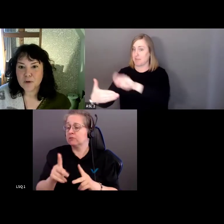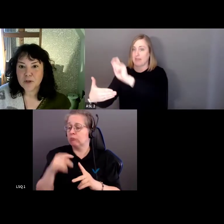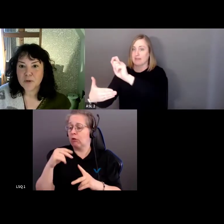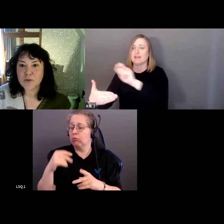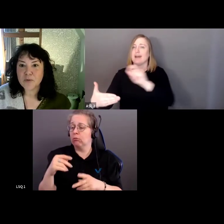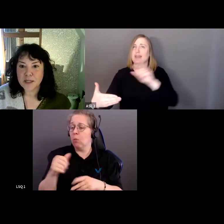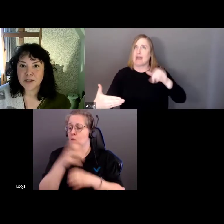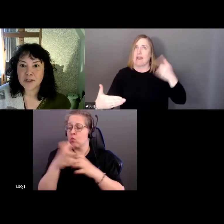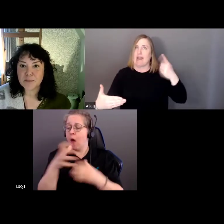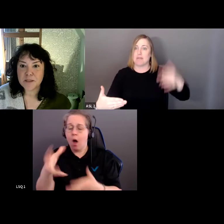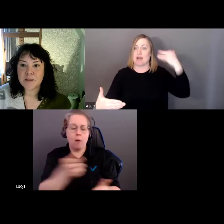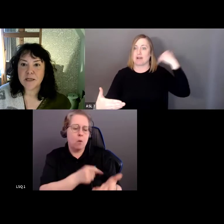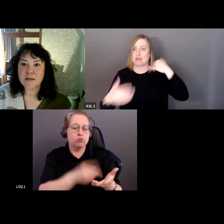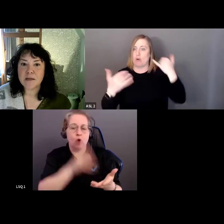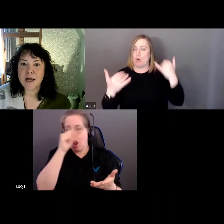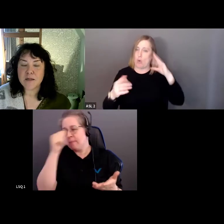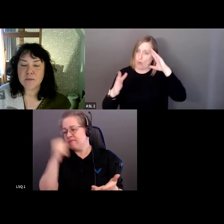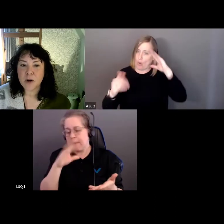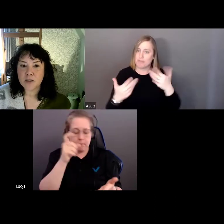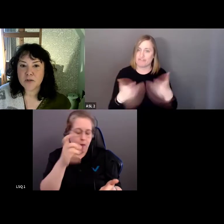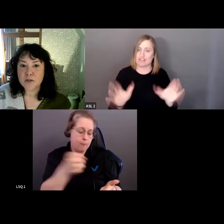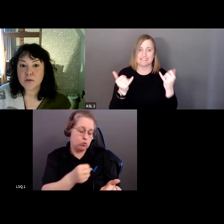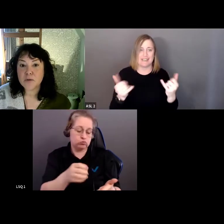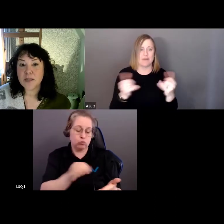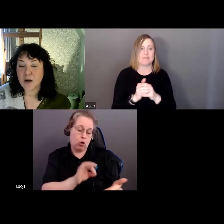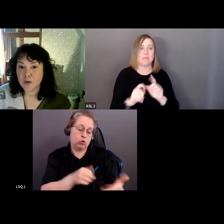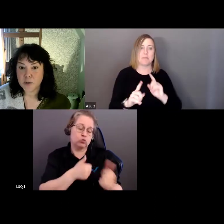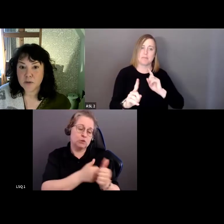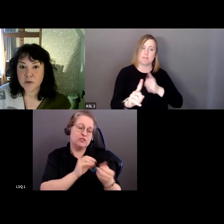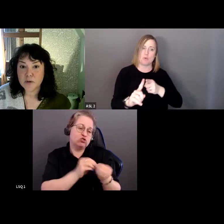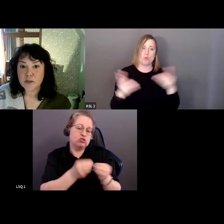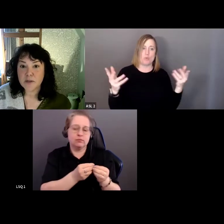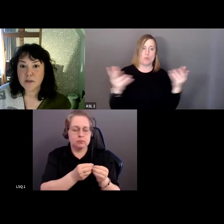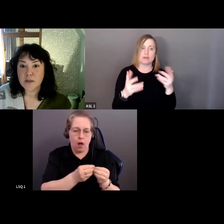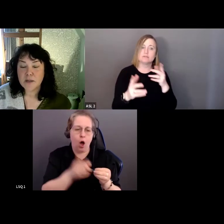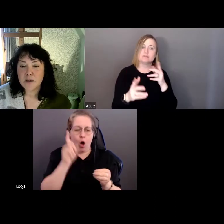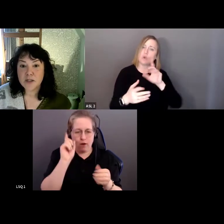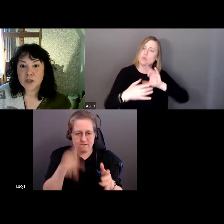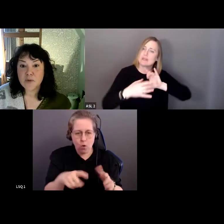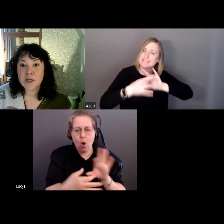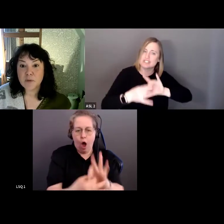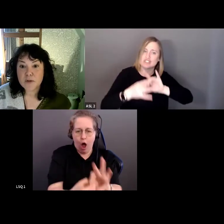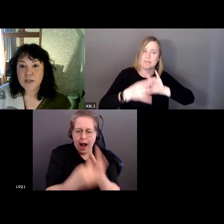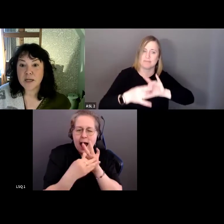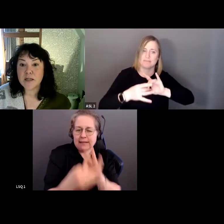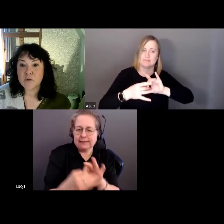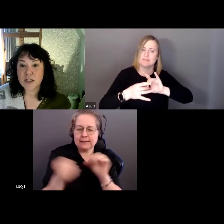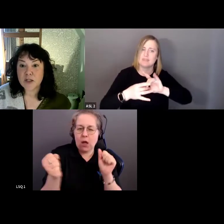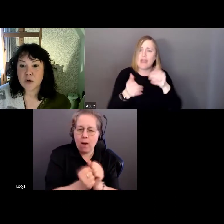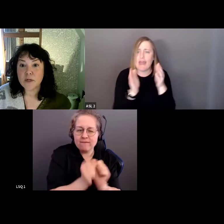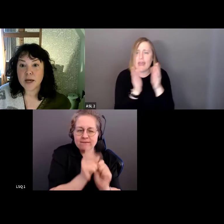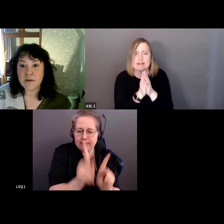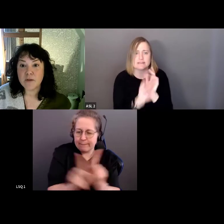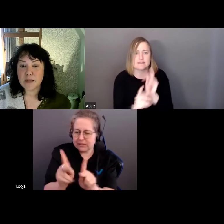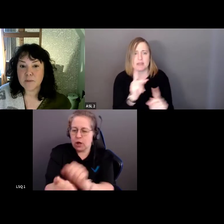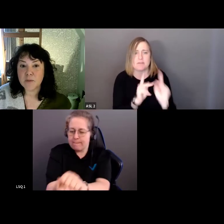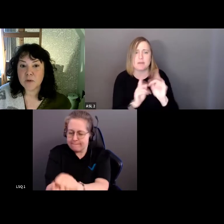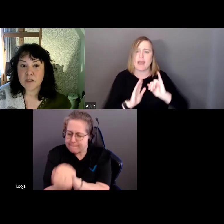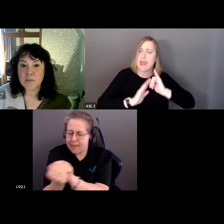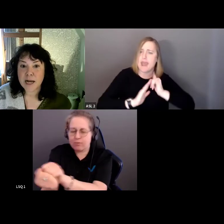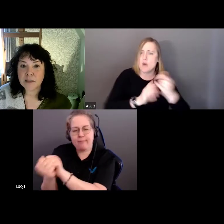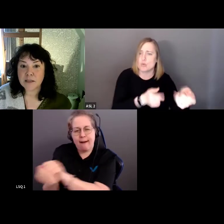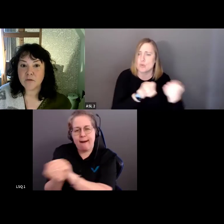-être que c'est fini maintenant. Créer des relations en tant que partenaire. Il faut se demander